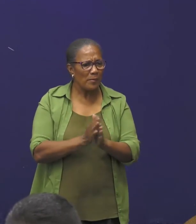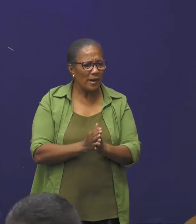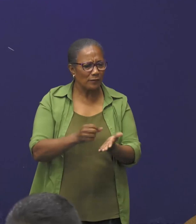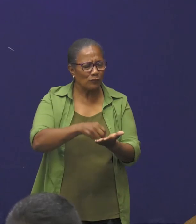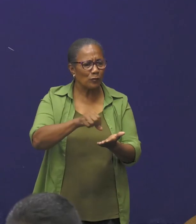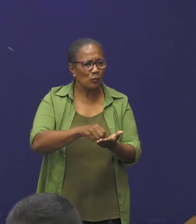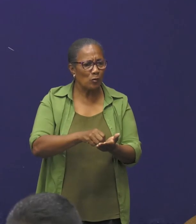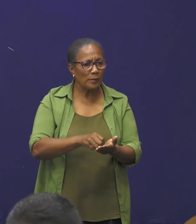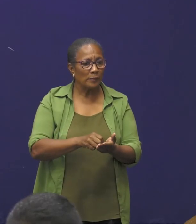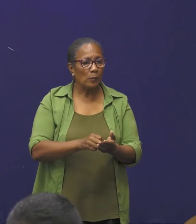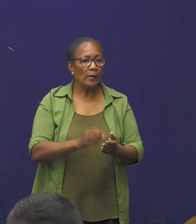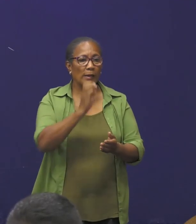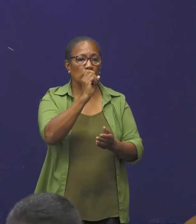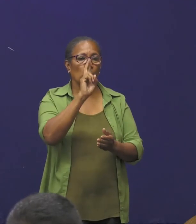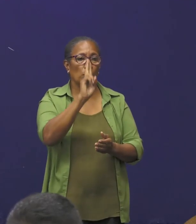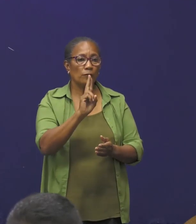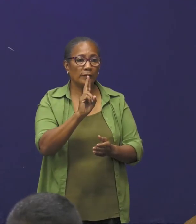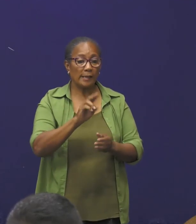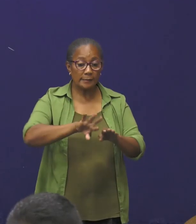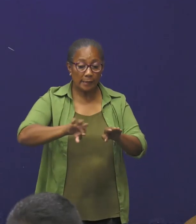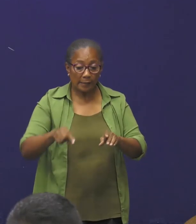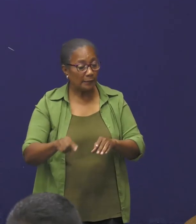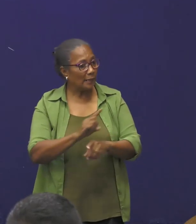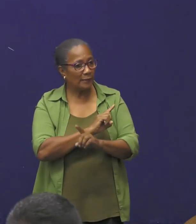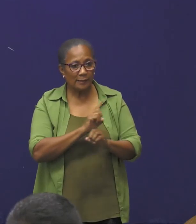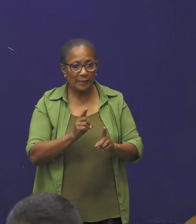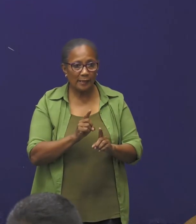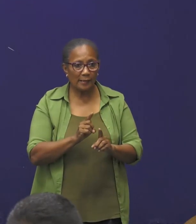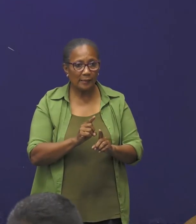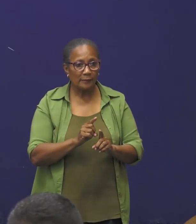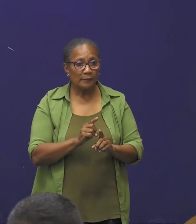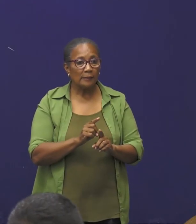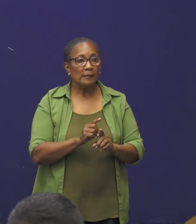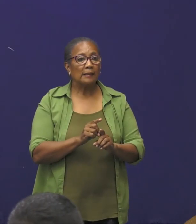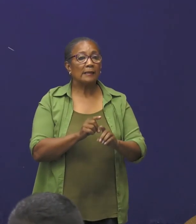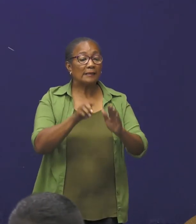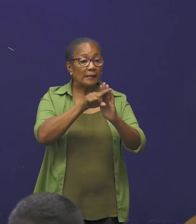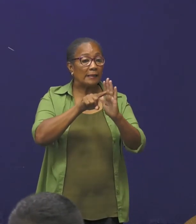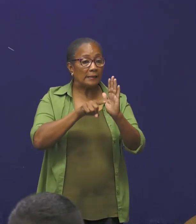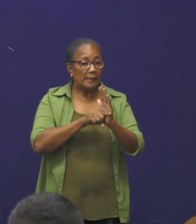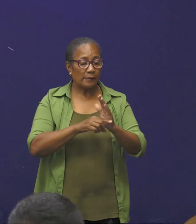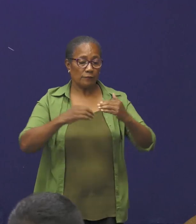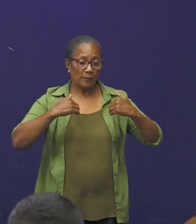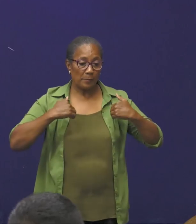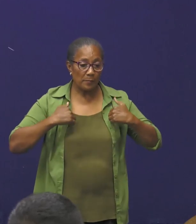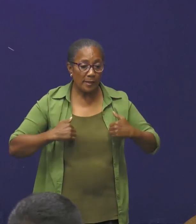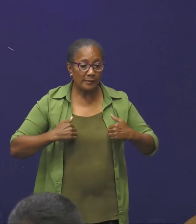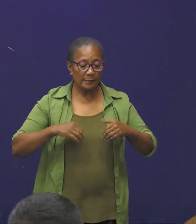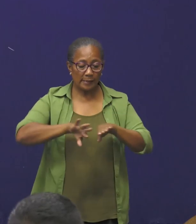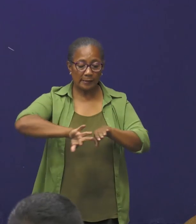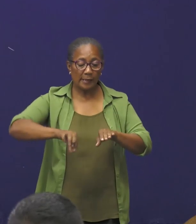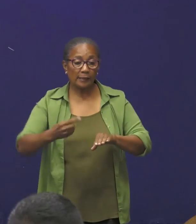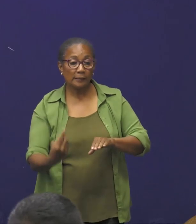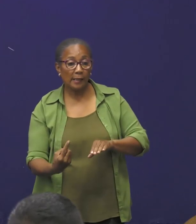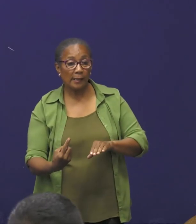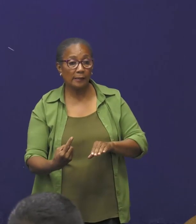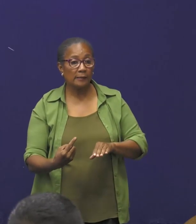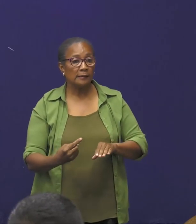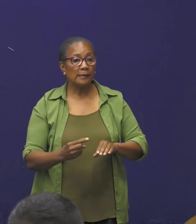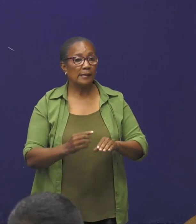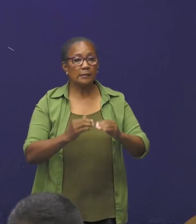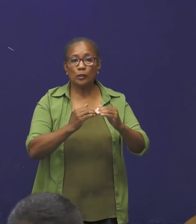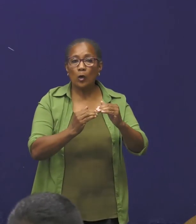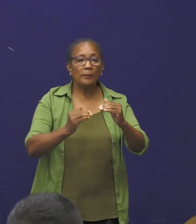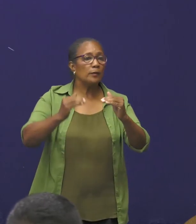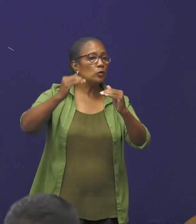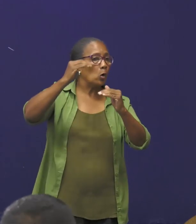dus dat we potten in overheidsquarantaine. Het criterium van mensen in quarantaine plaatsen, anno, idee heet op een